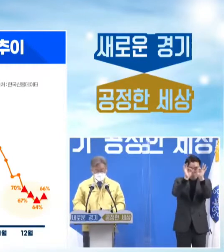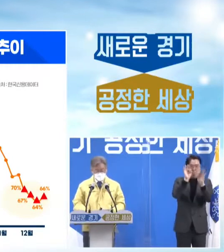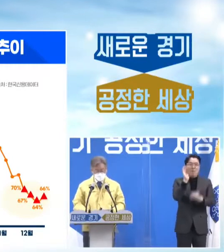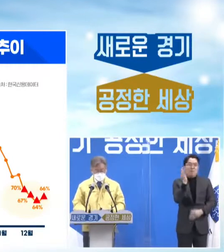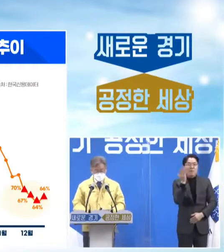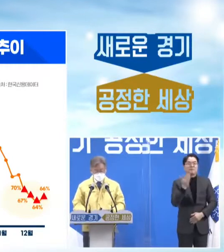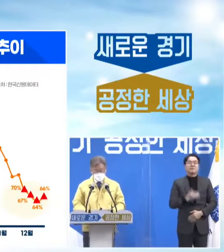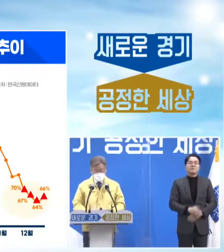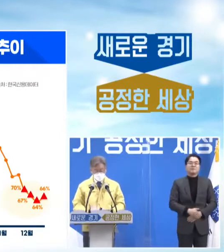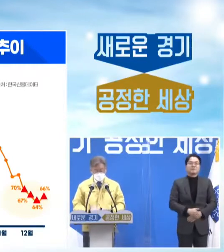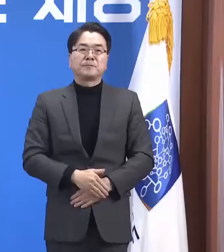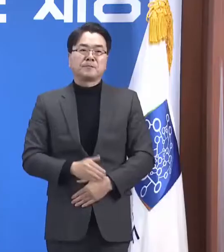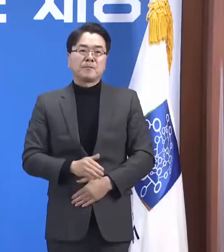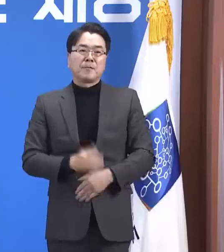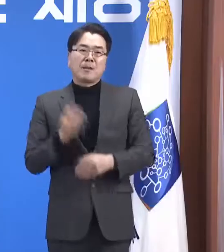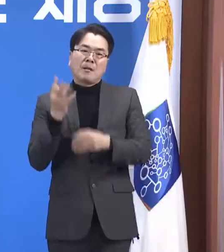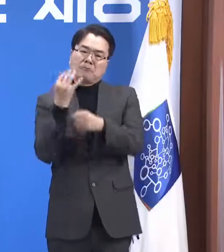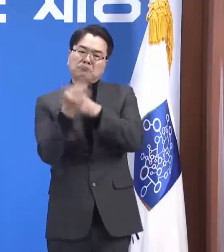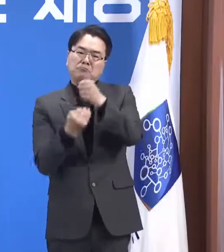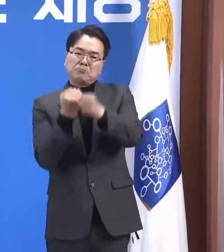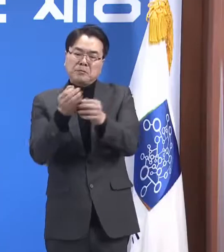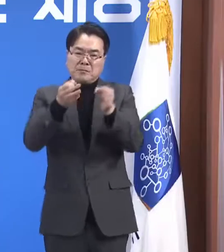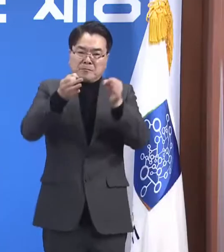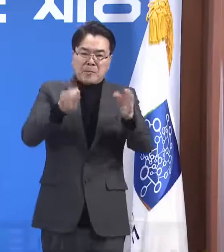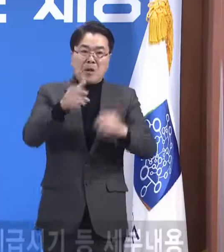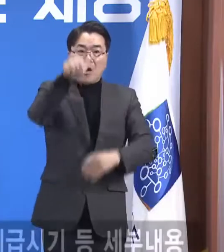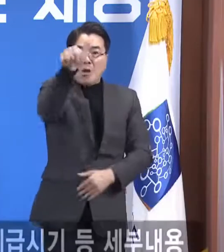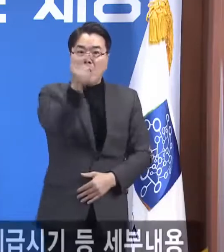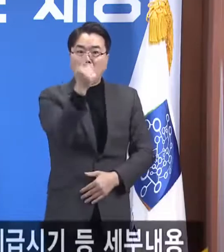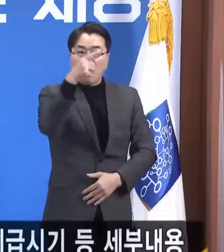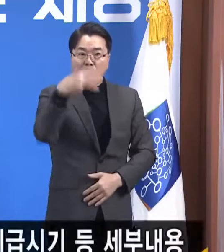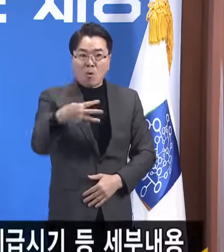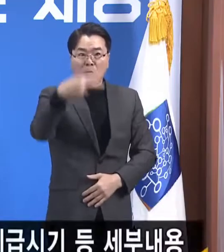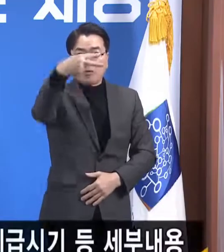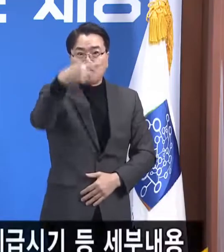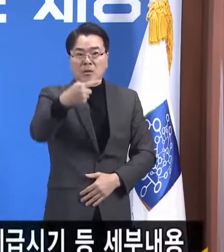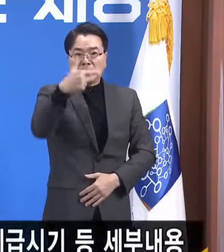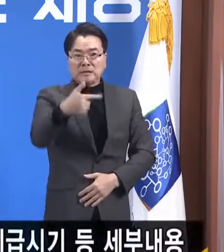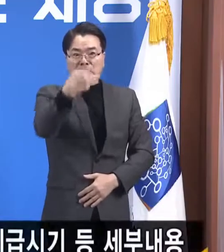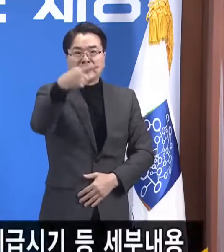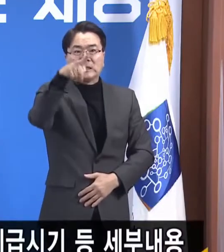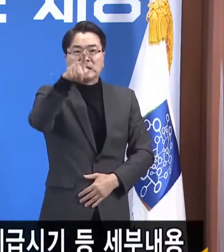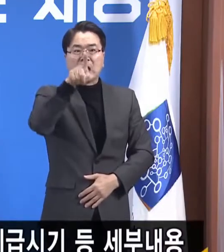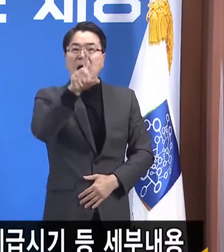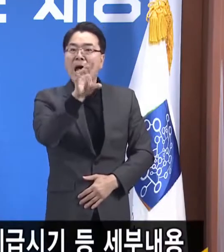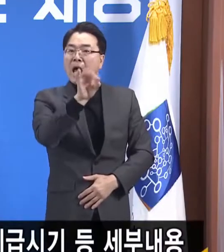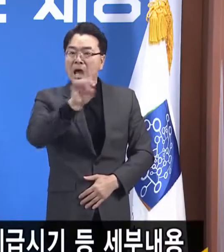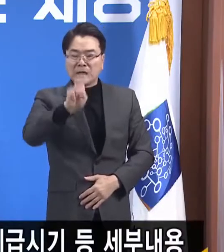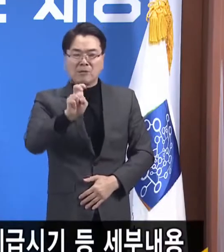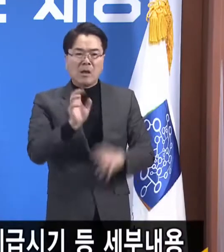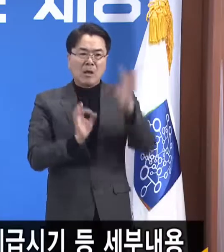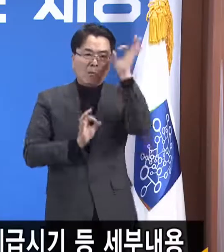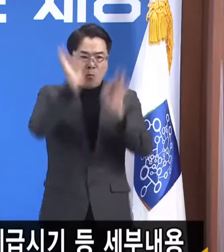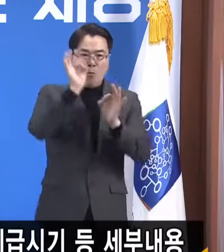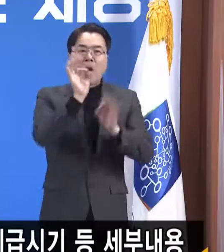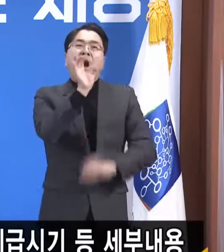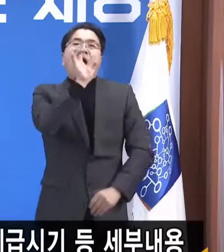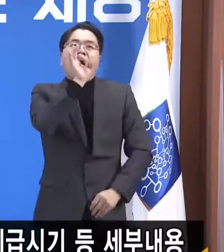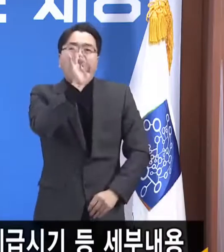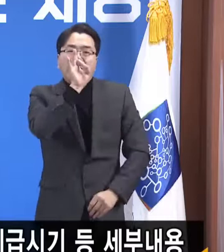최근 몇 년 사이에 우리 사회에는 골든타임을 놓쳐서는 안 된다는 반성을 여러 차례 했습니다.